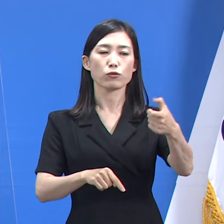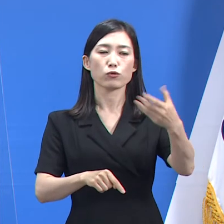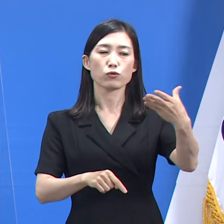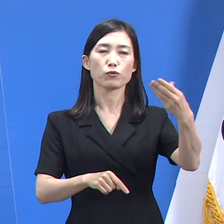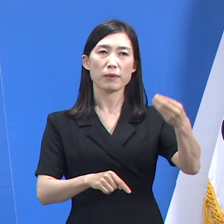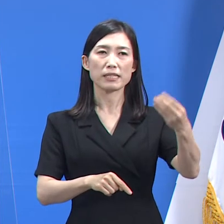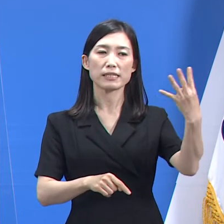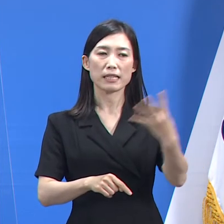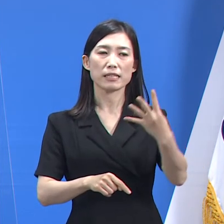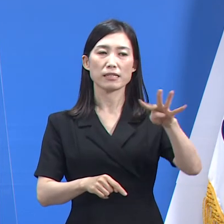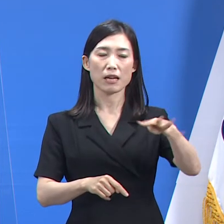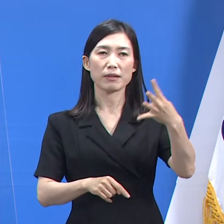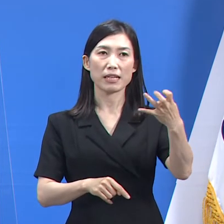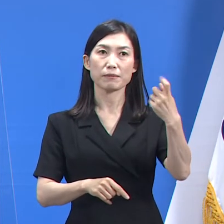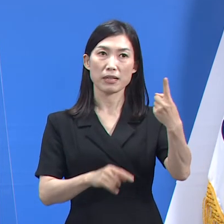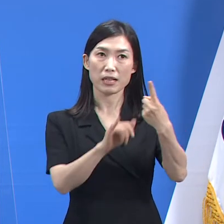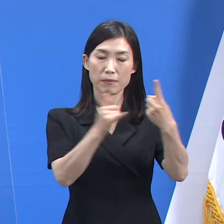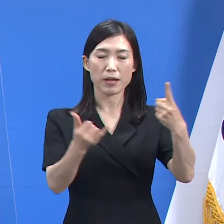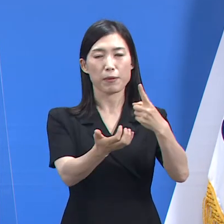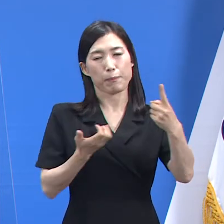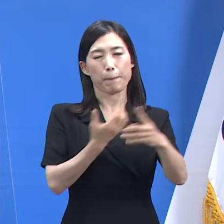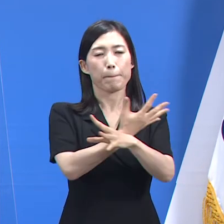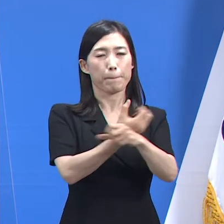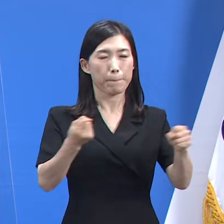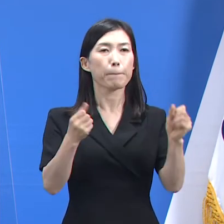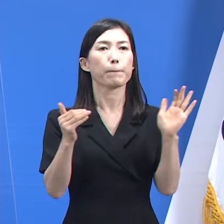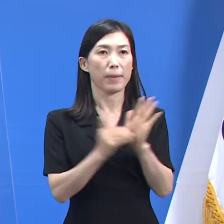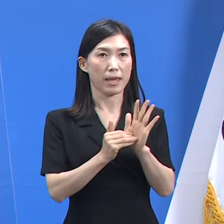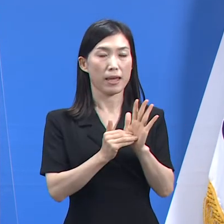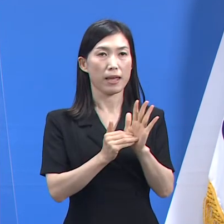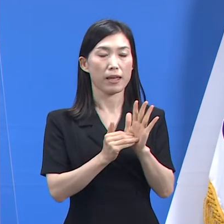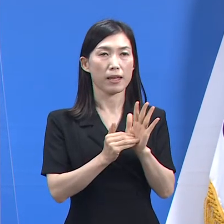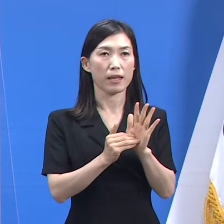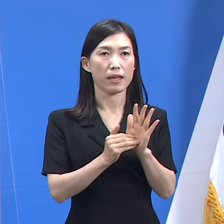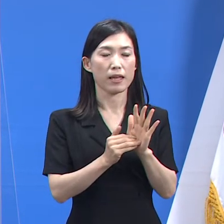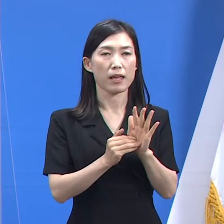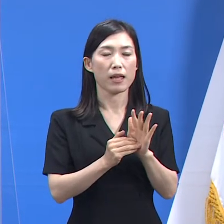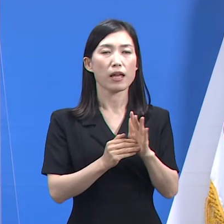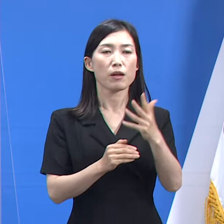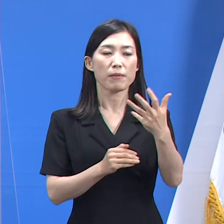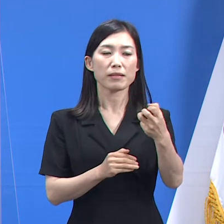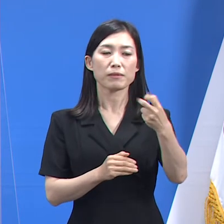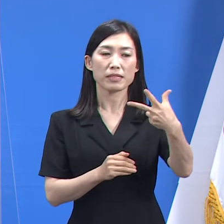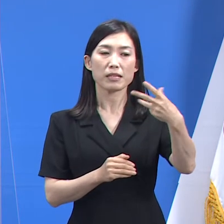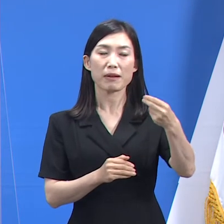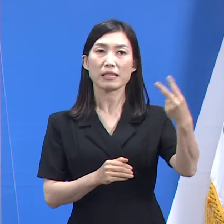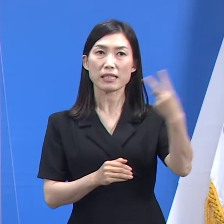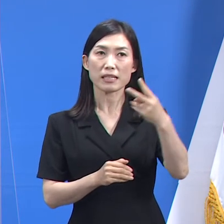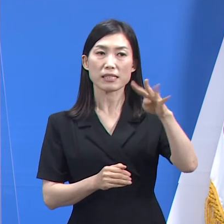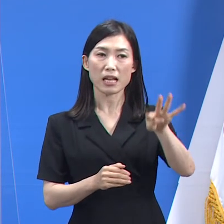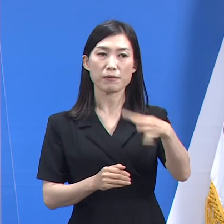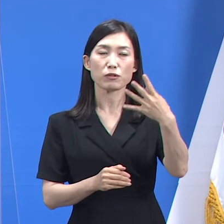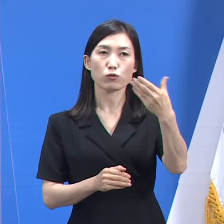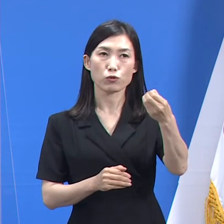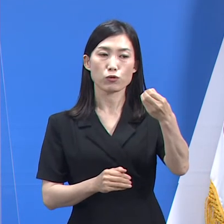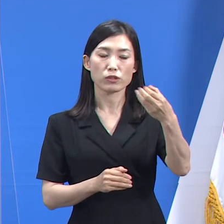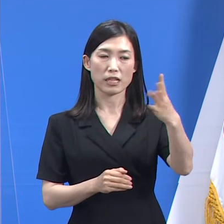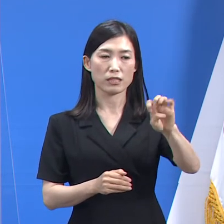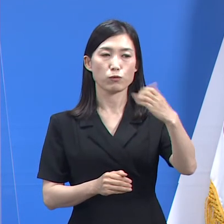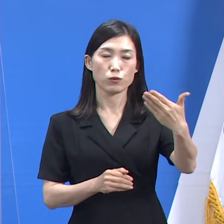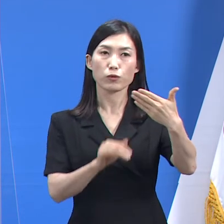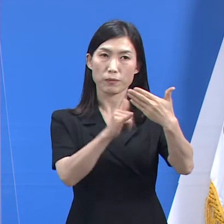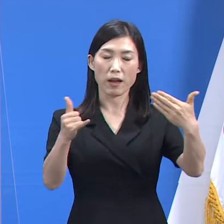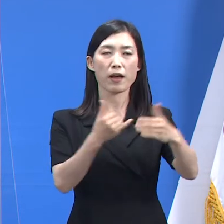,441명이 사전 예약 등록을 진행하였고 87만 2,849명이 접종을